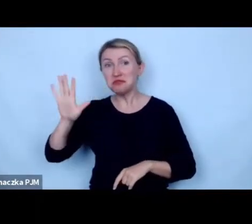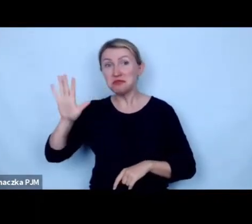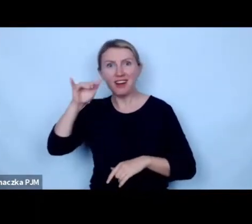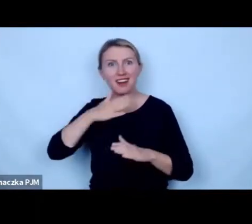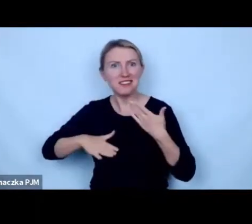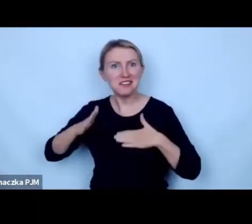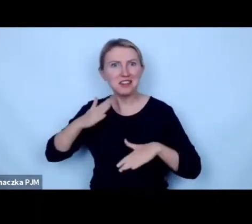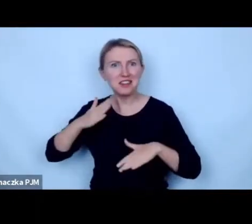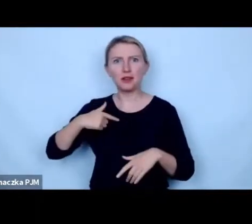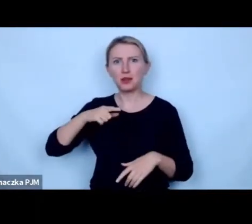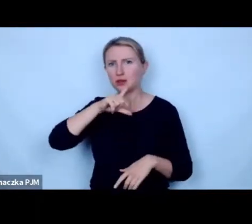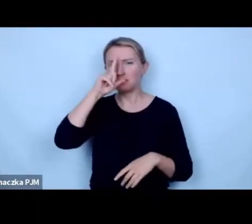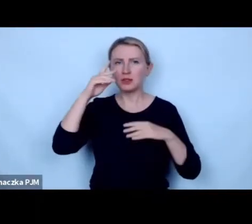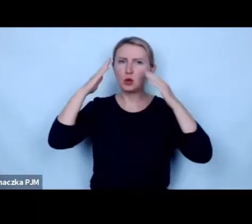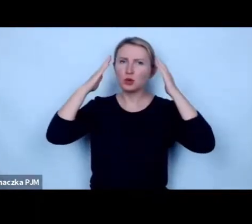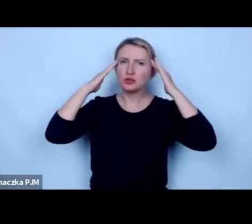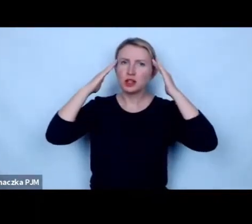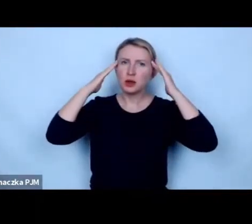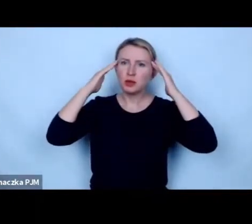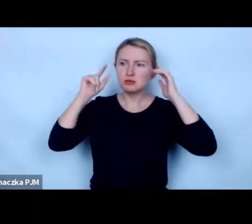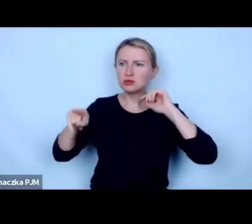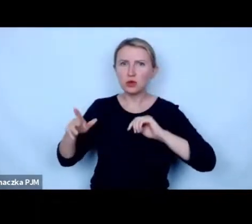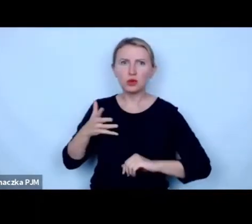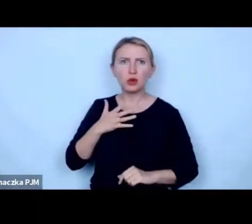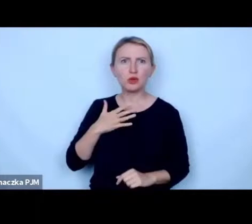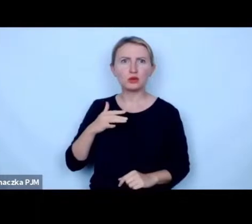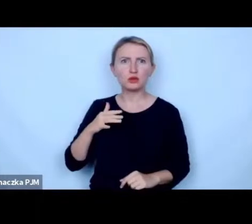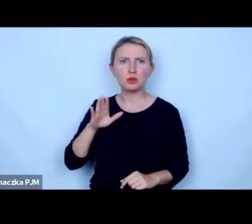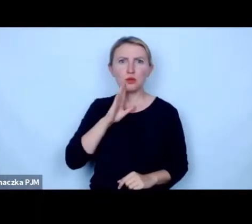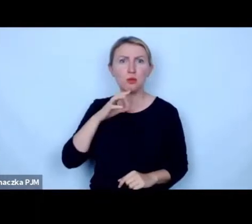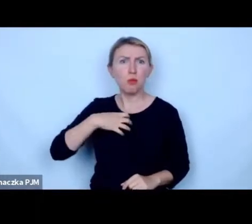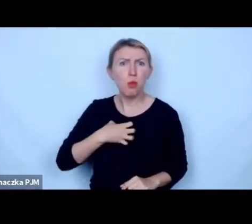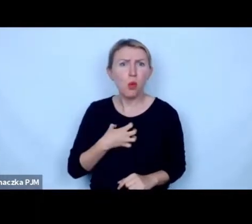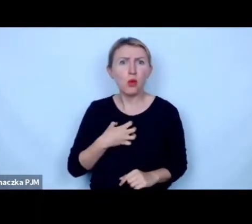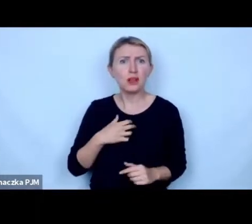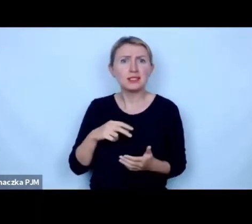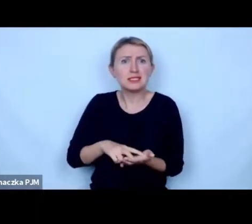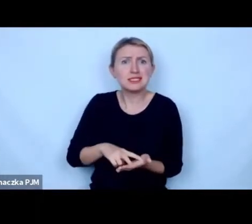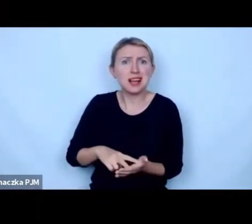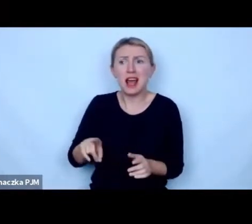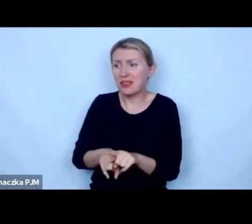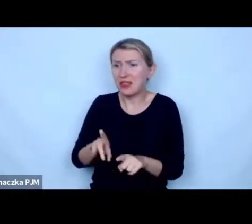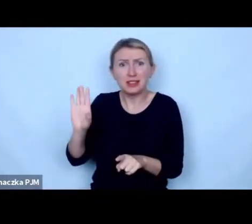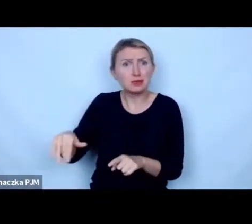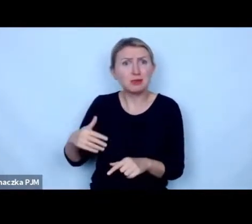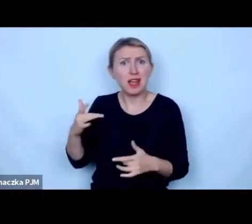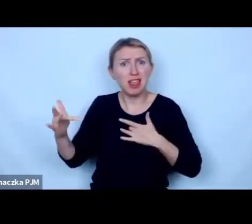to uświadamiają sobie też że one odczuwają też ból strach i cierpienie